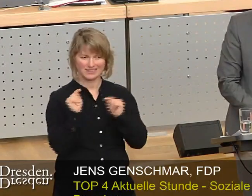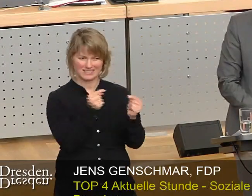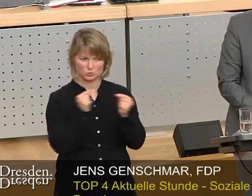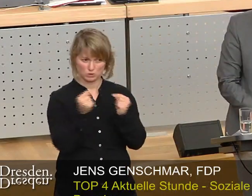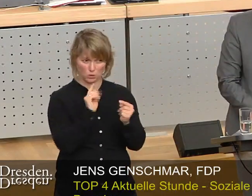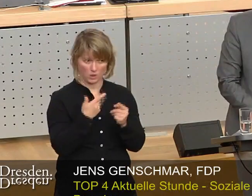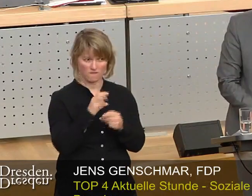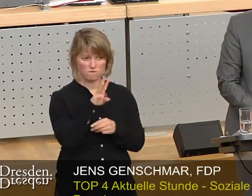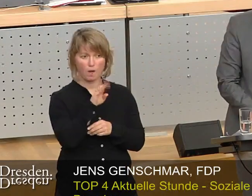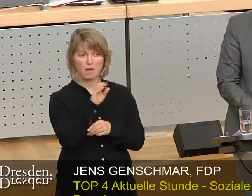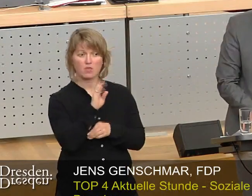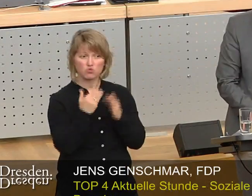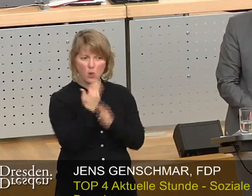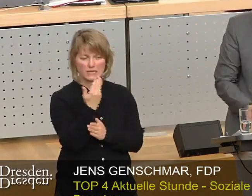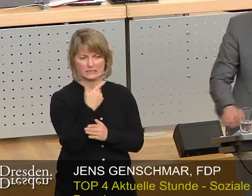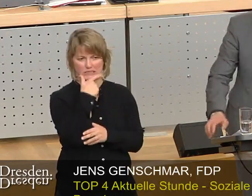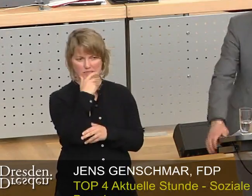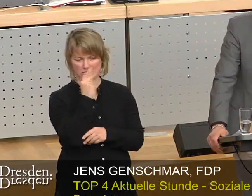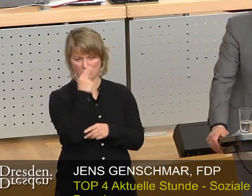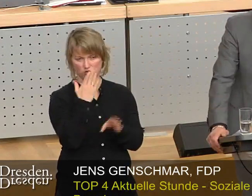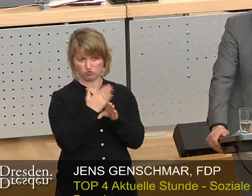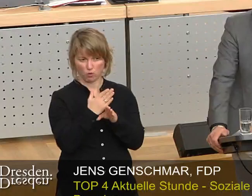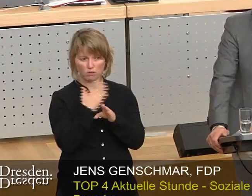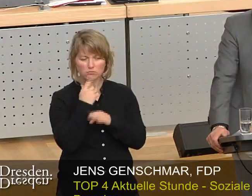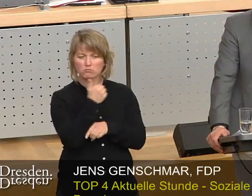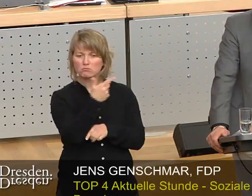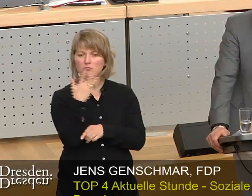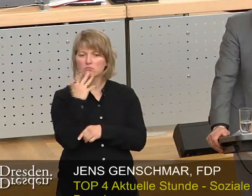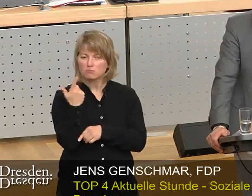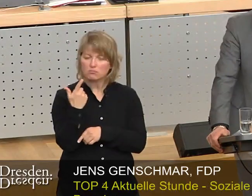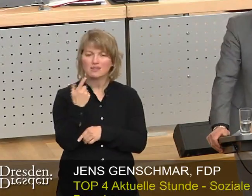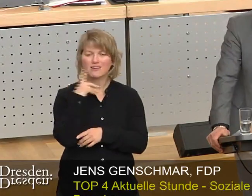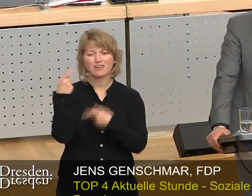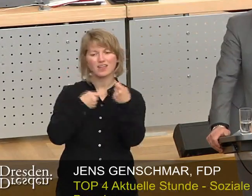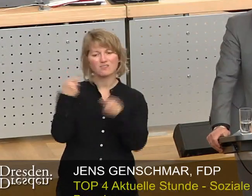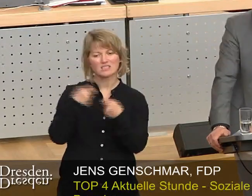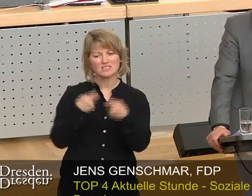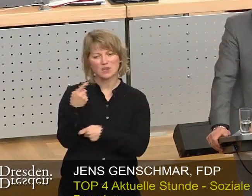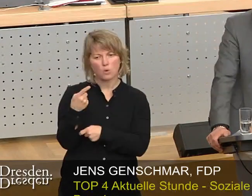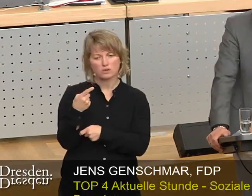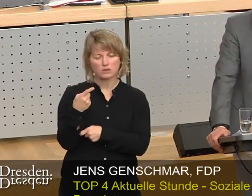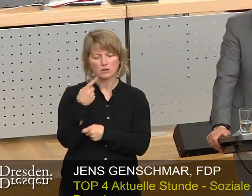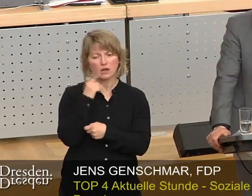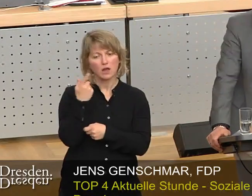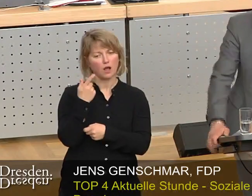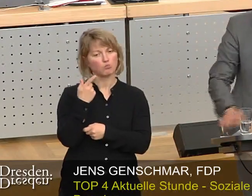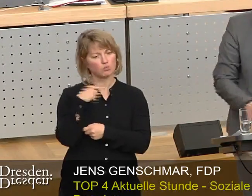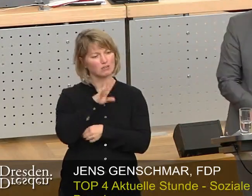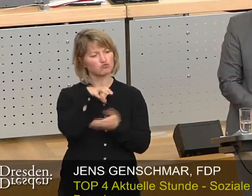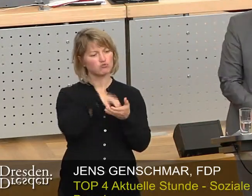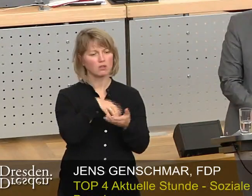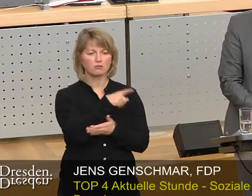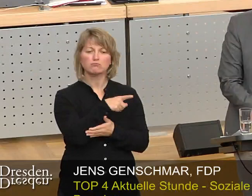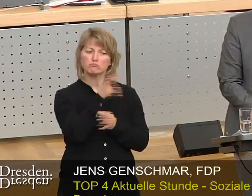sehr deutlich. Hier werden Investitionen von seriösen Partnern in der Stadt